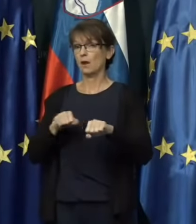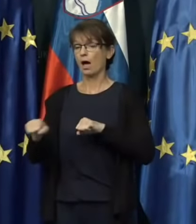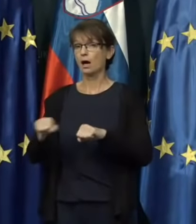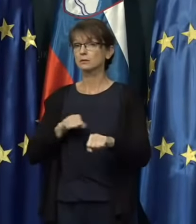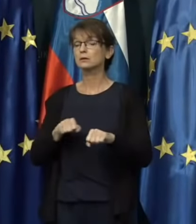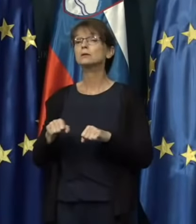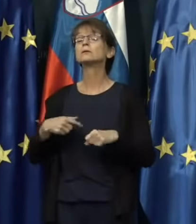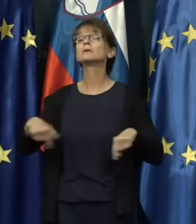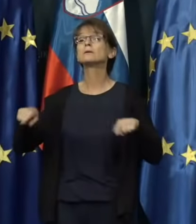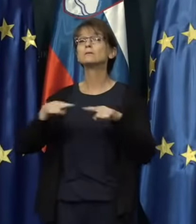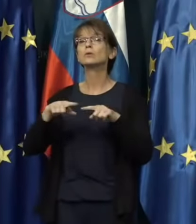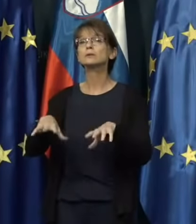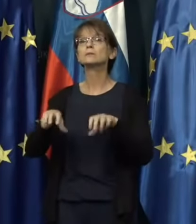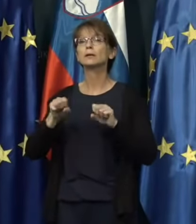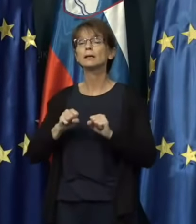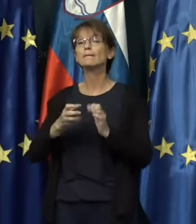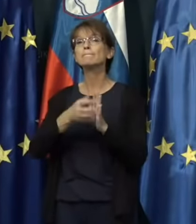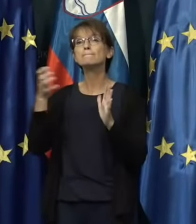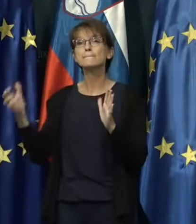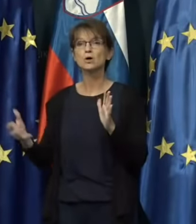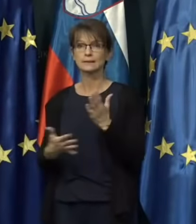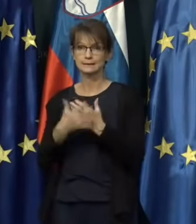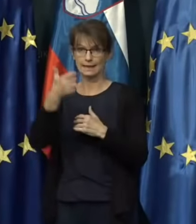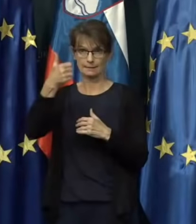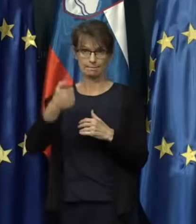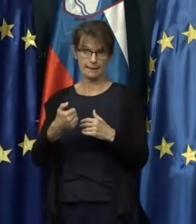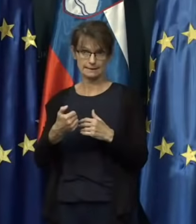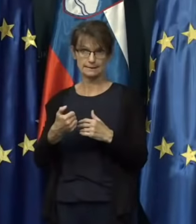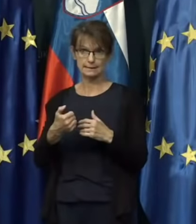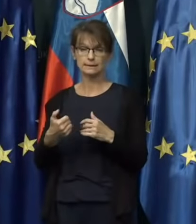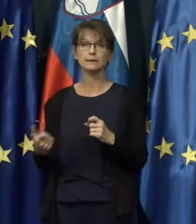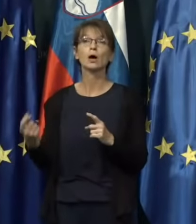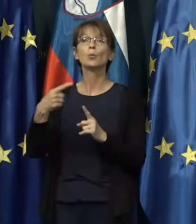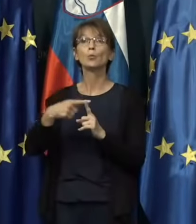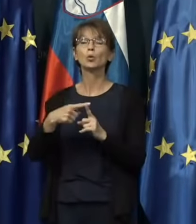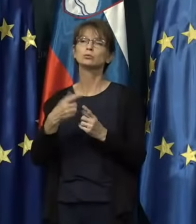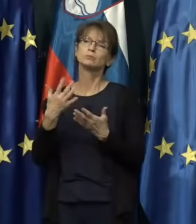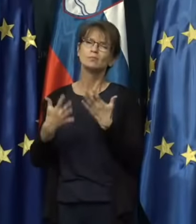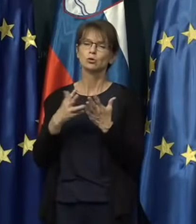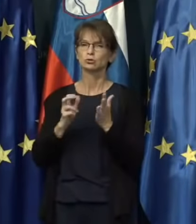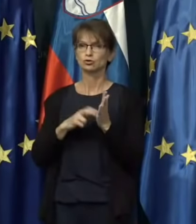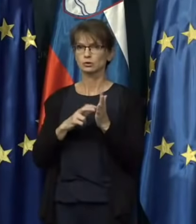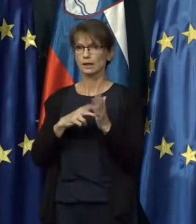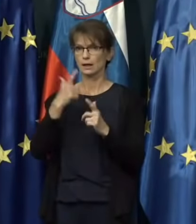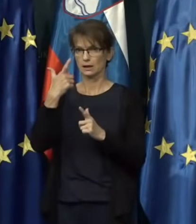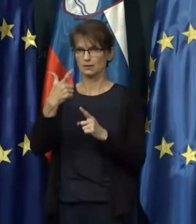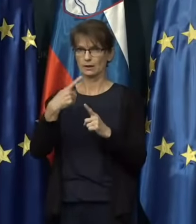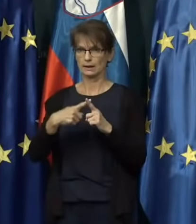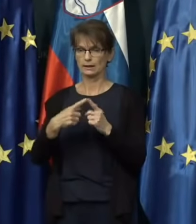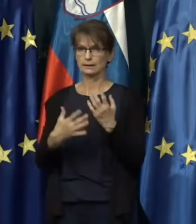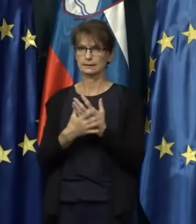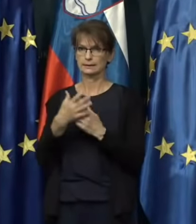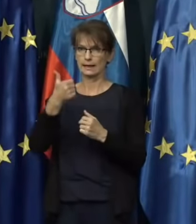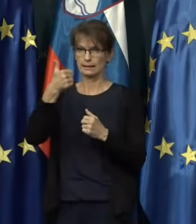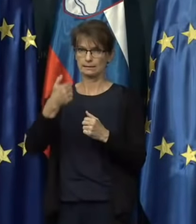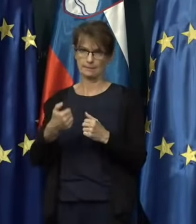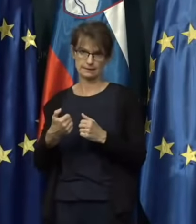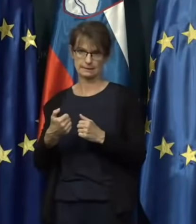sprejeli podaljšanje za en mesec plus, mora biti potencijalno še dvakrat za en mesec,